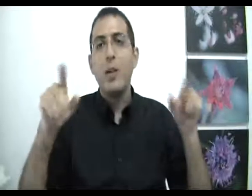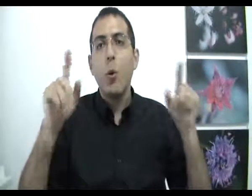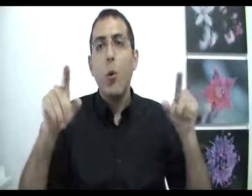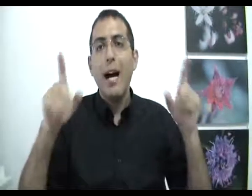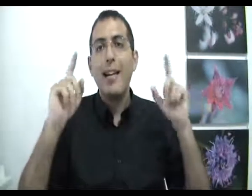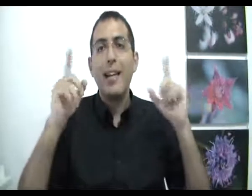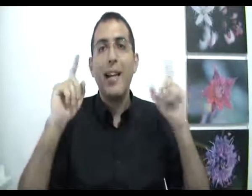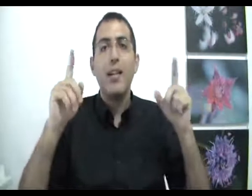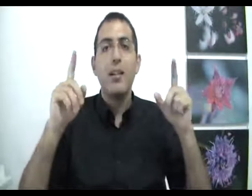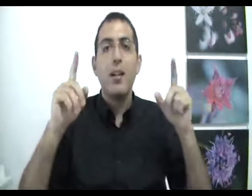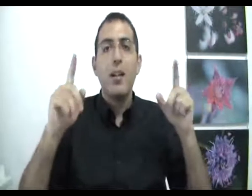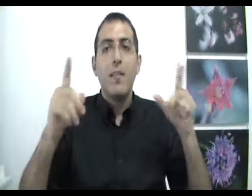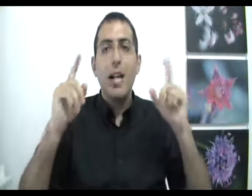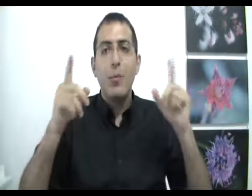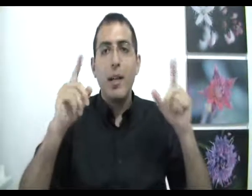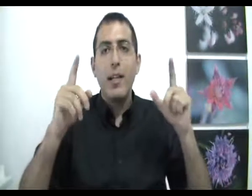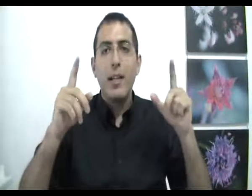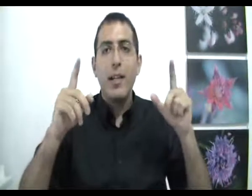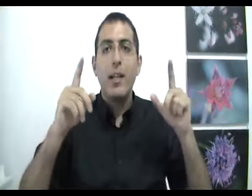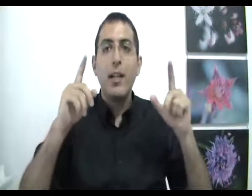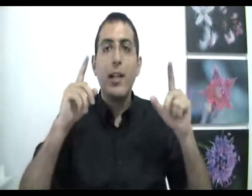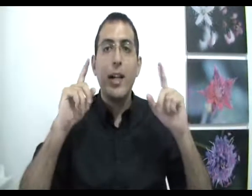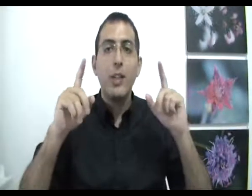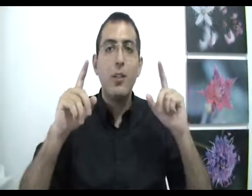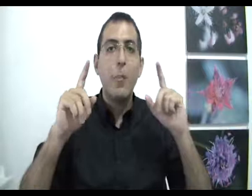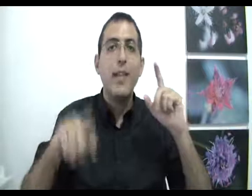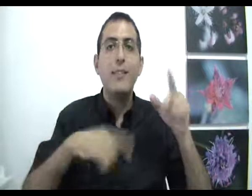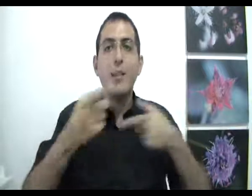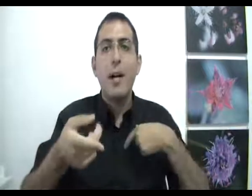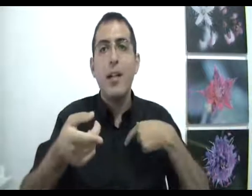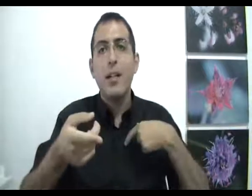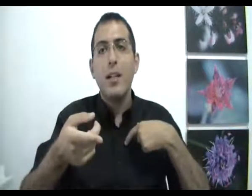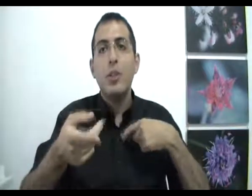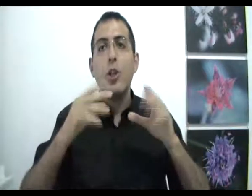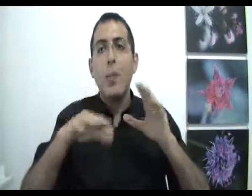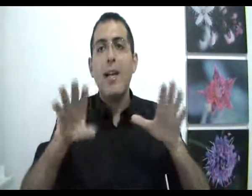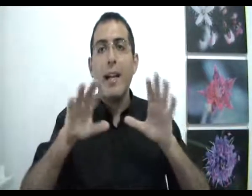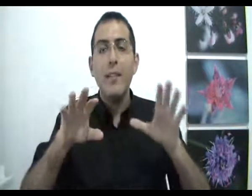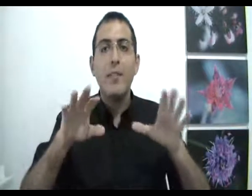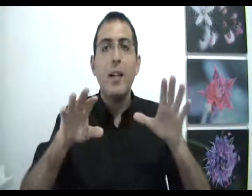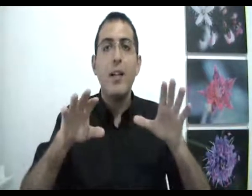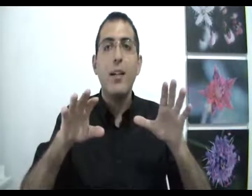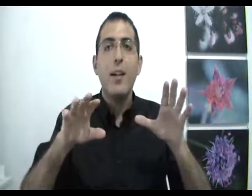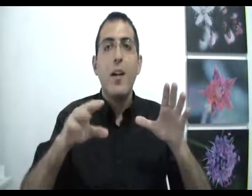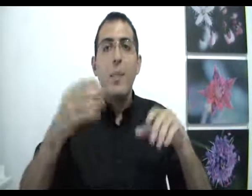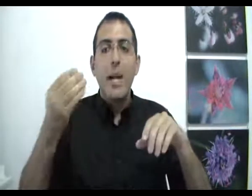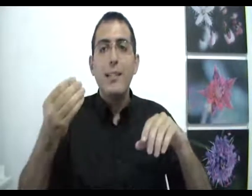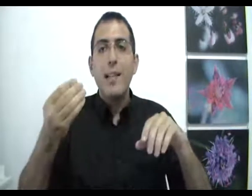הוא אקראי ולמה הוא אקראי? כי כאשר אתה אומר יש סיבה שהיא לא מכריחה את הדבר בעצם